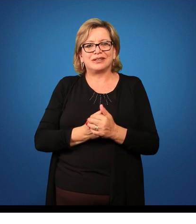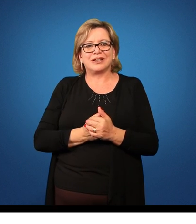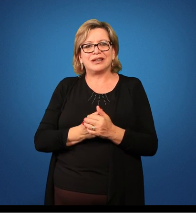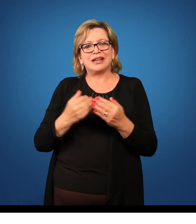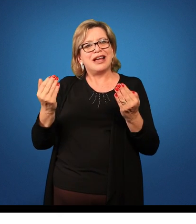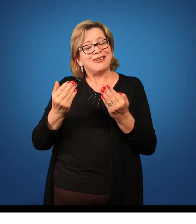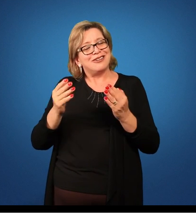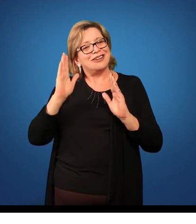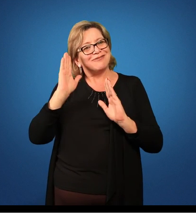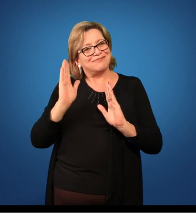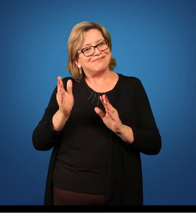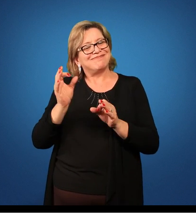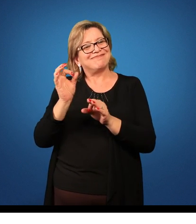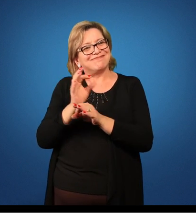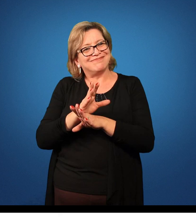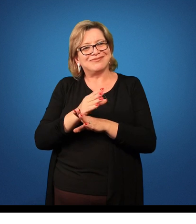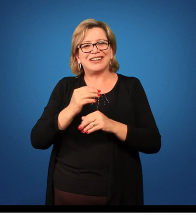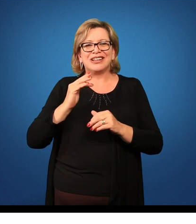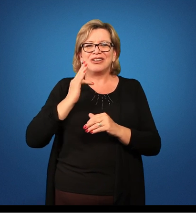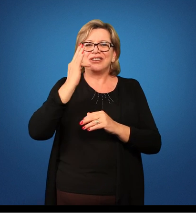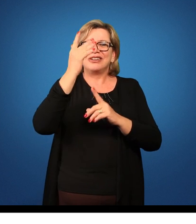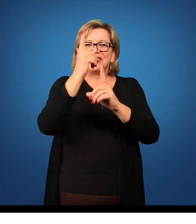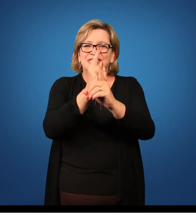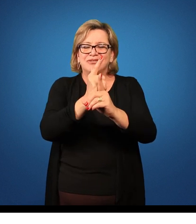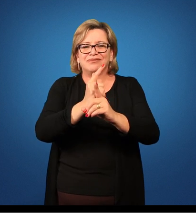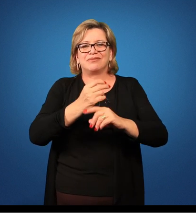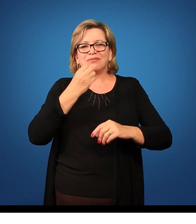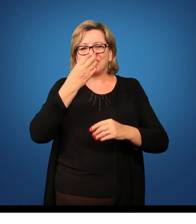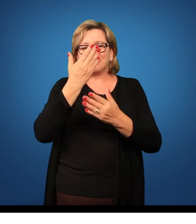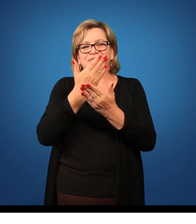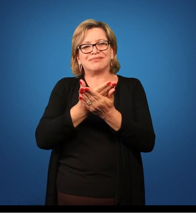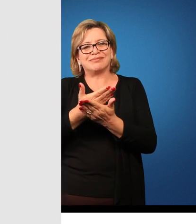nesse momento é isso e até a próxima. Bons estudos!